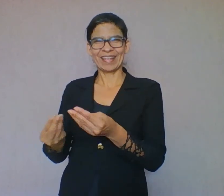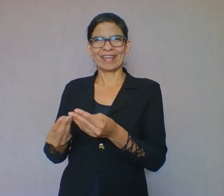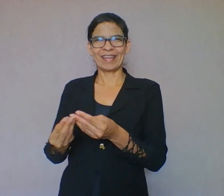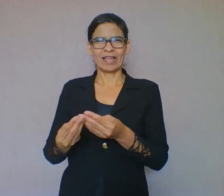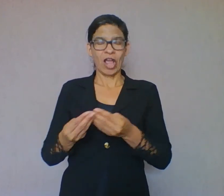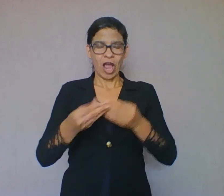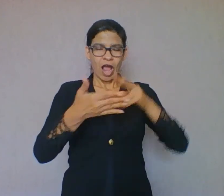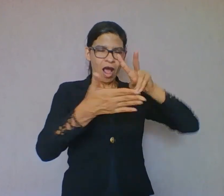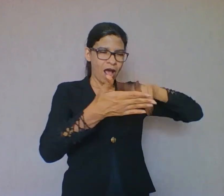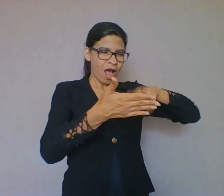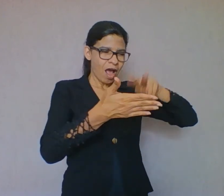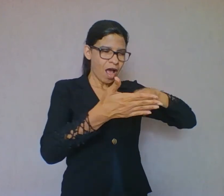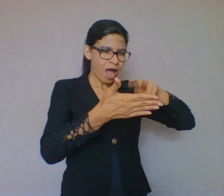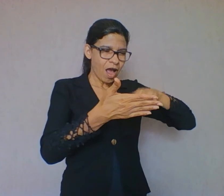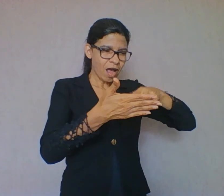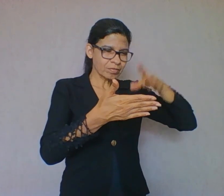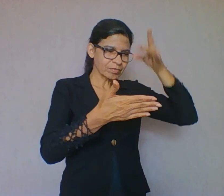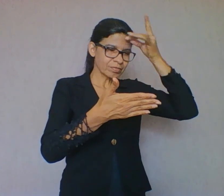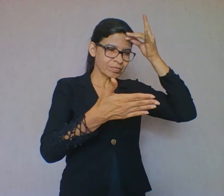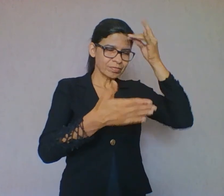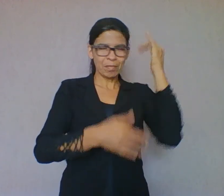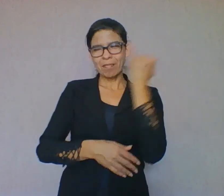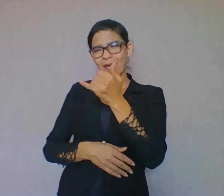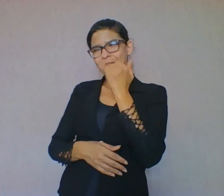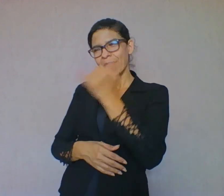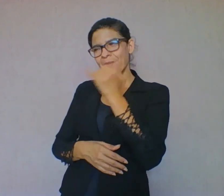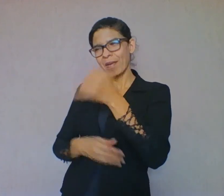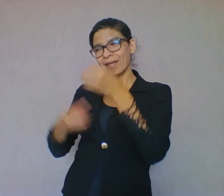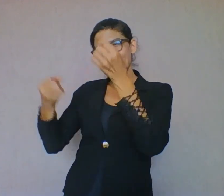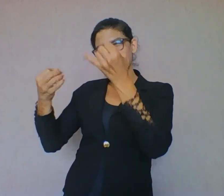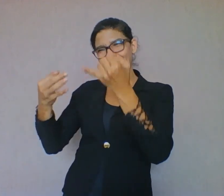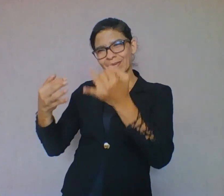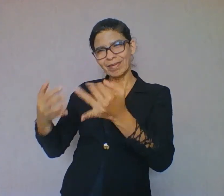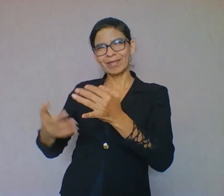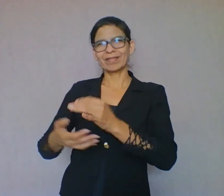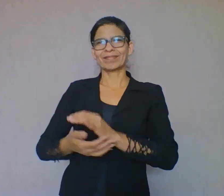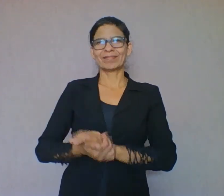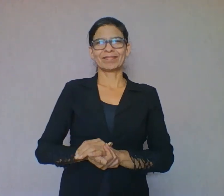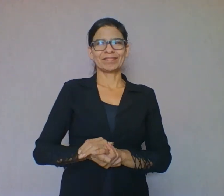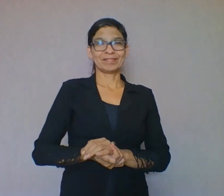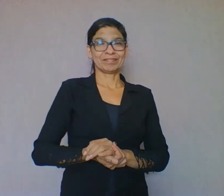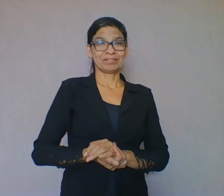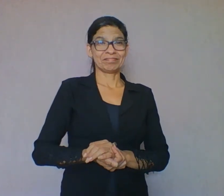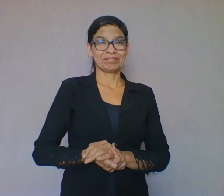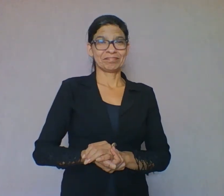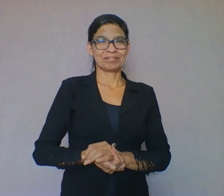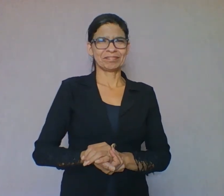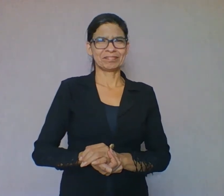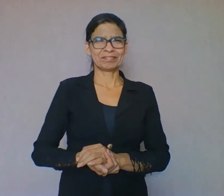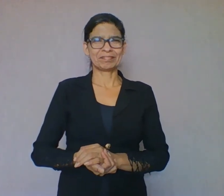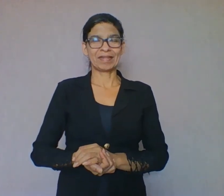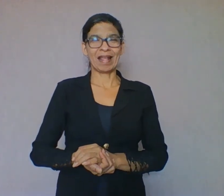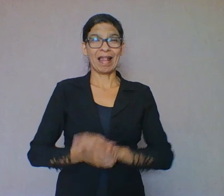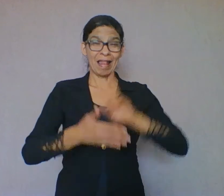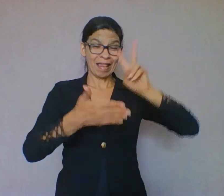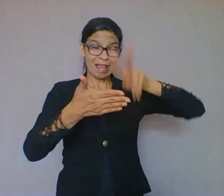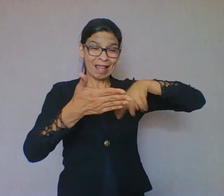história a você, né? Acrescentando até nos personagens. Sétimo, repita a leitura do mesmo livro